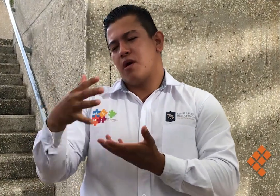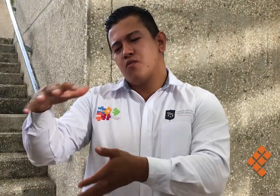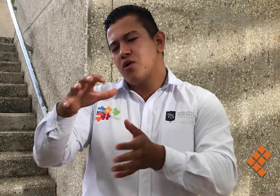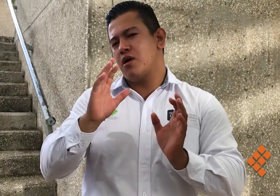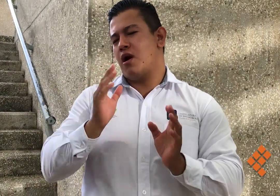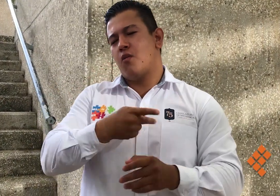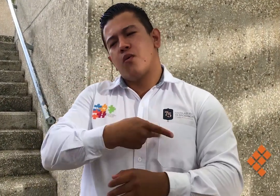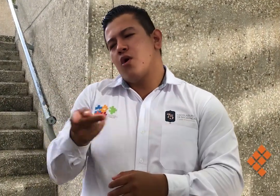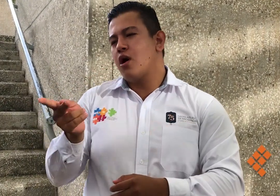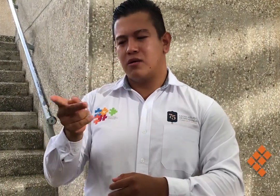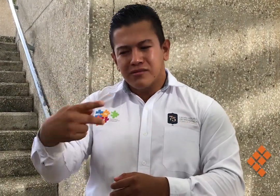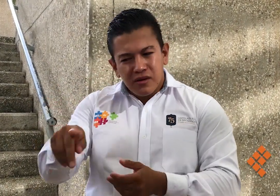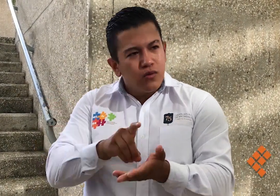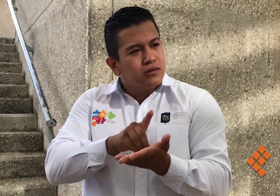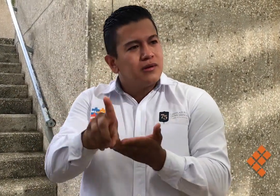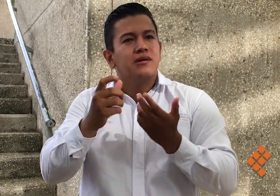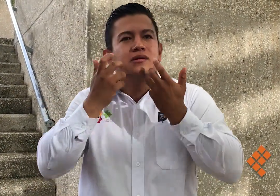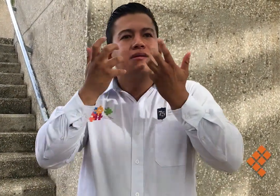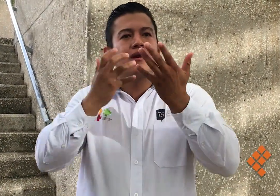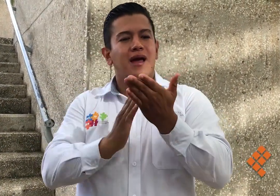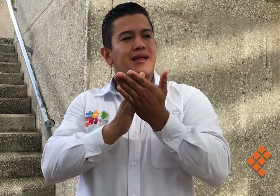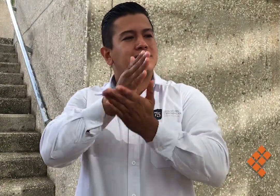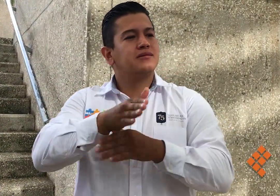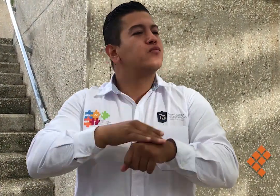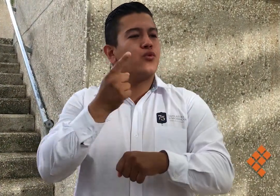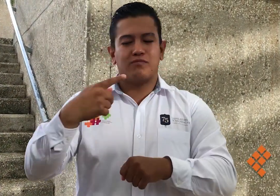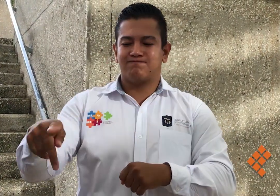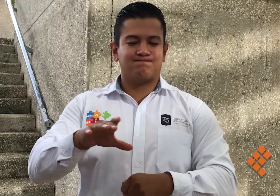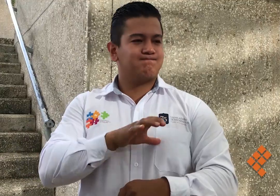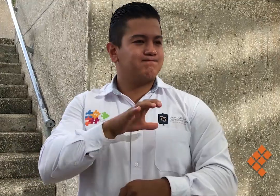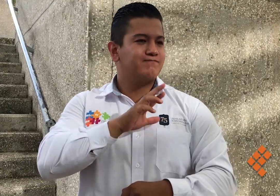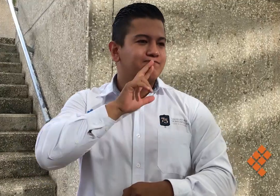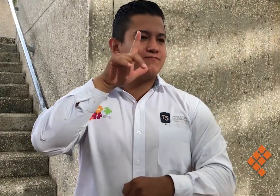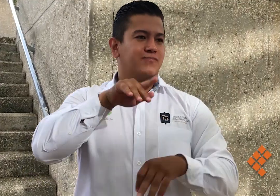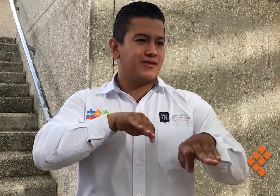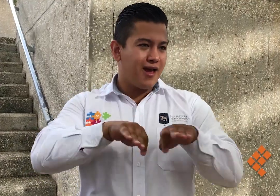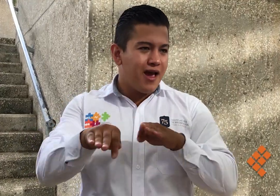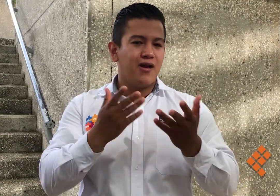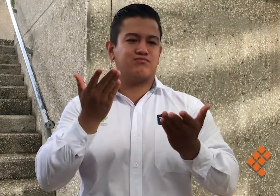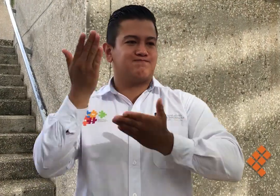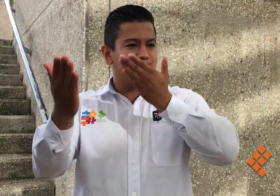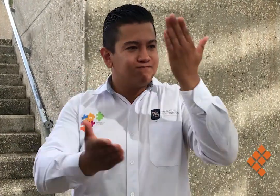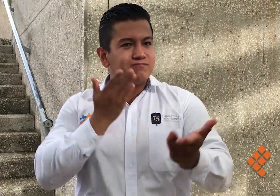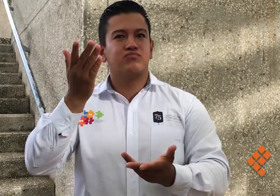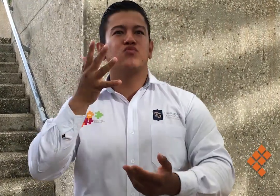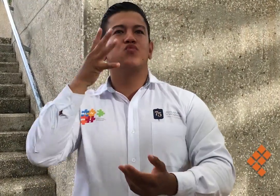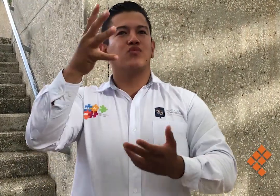rampas, que hay espacio, más sin embargo creo que aquí aún tenemos un poco arraigada la cultura del dar,